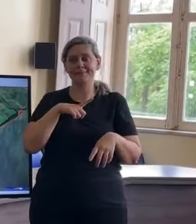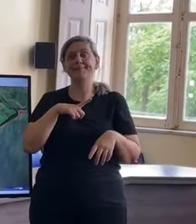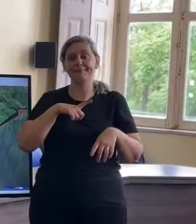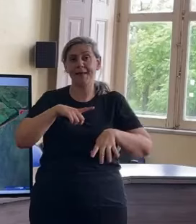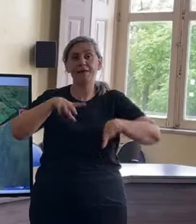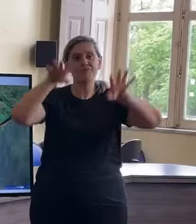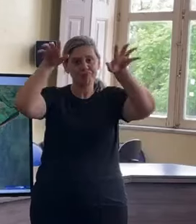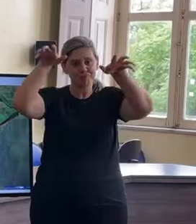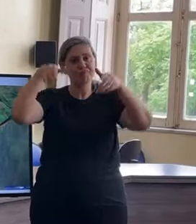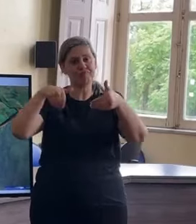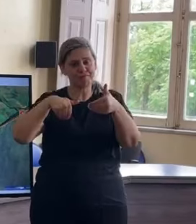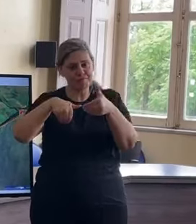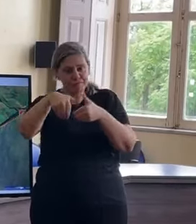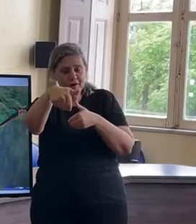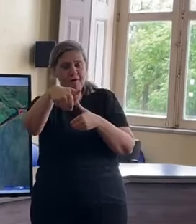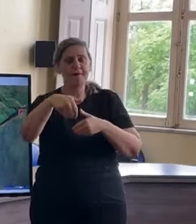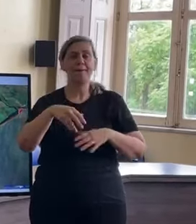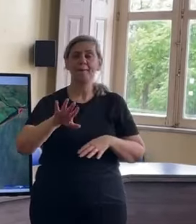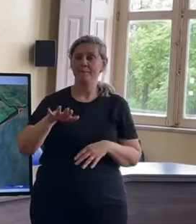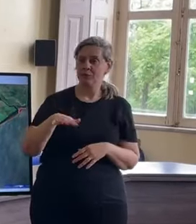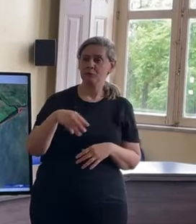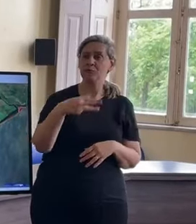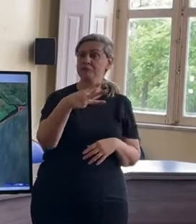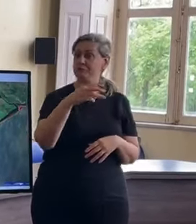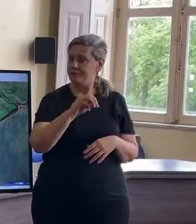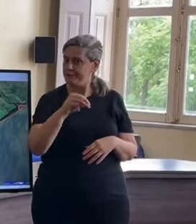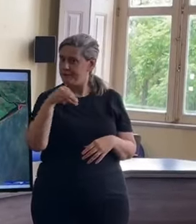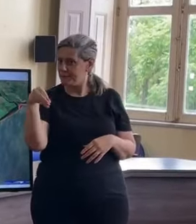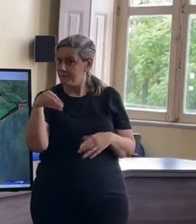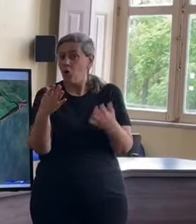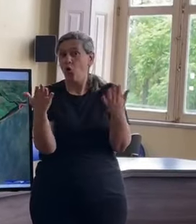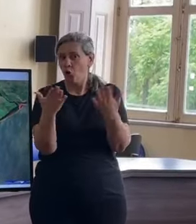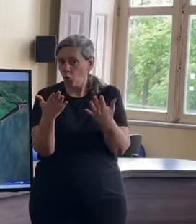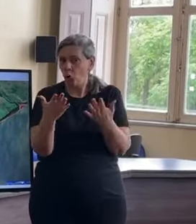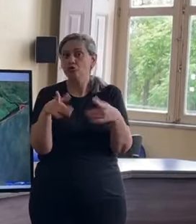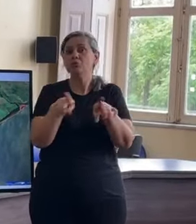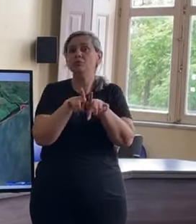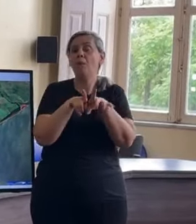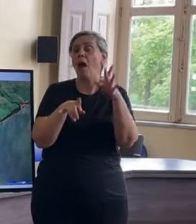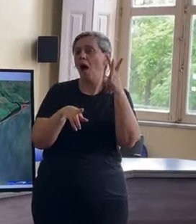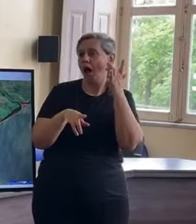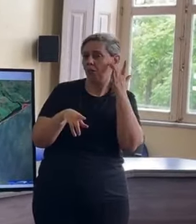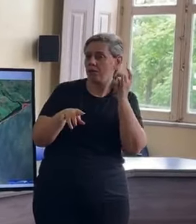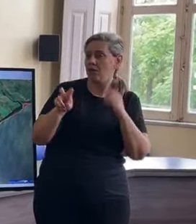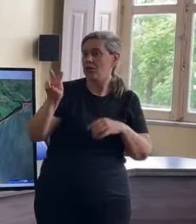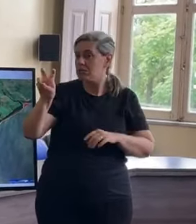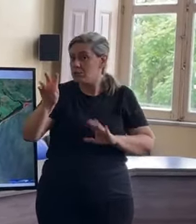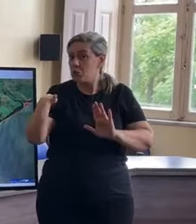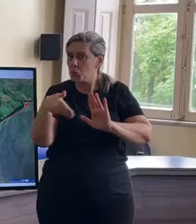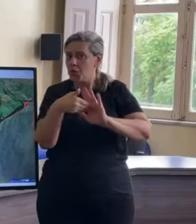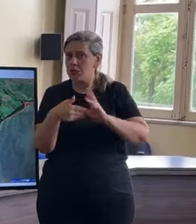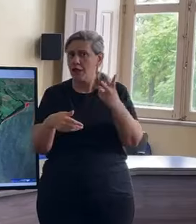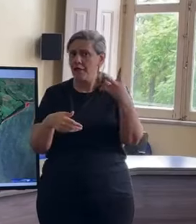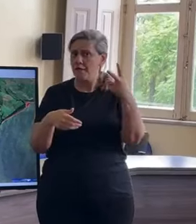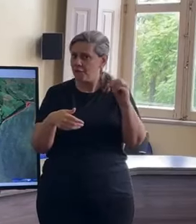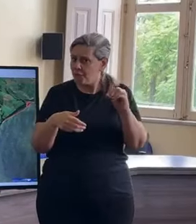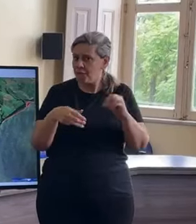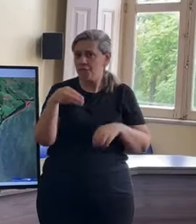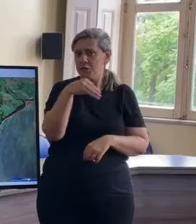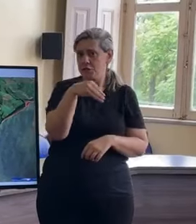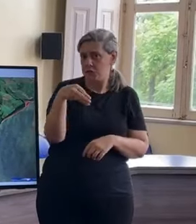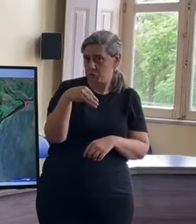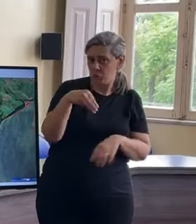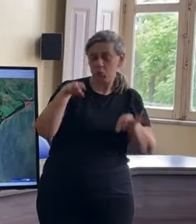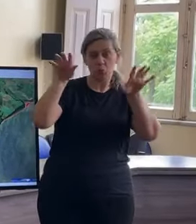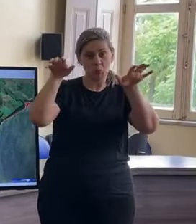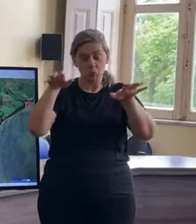20 a 35 milímetros hoje, e amanhã, de 5 a 20 milímetros, podendo variar. Dentro